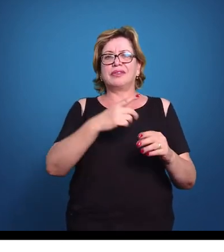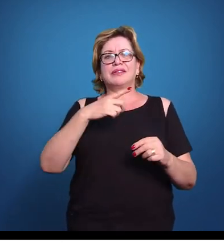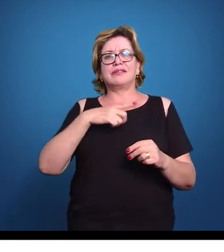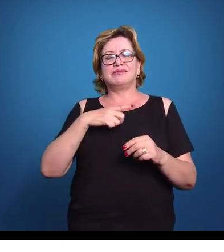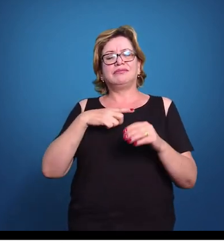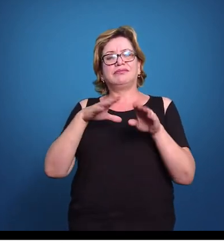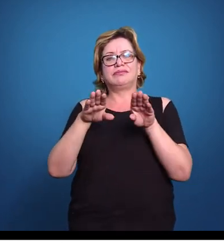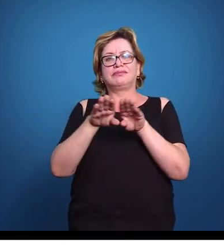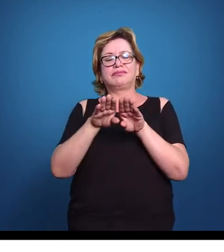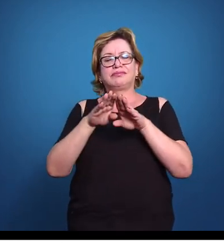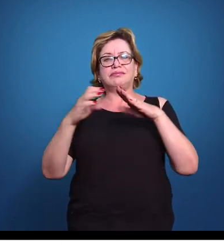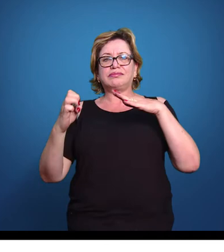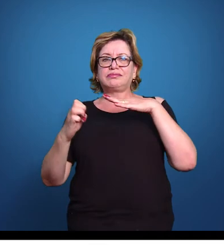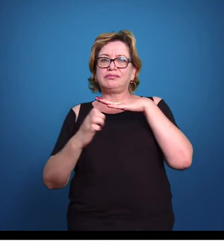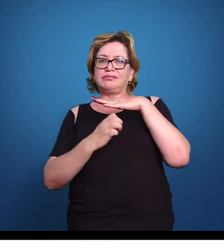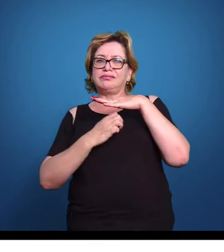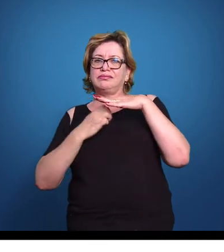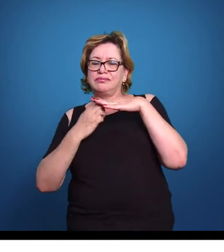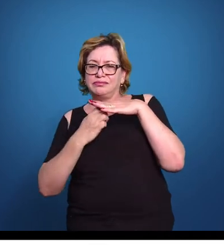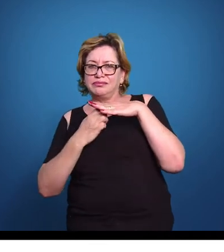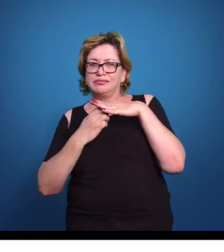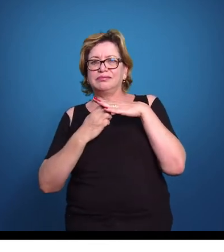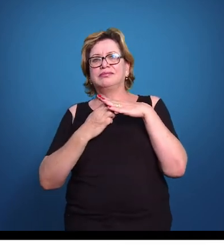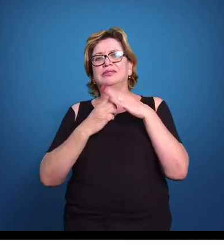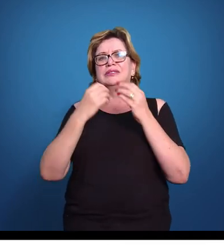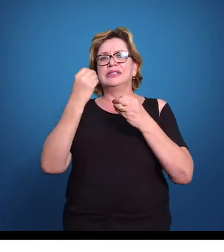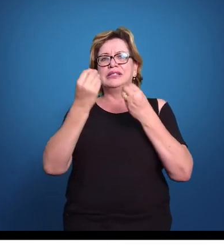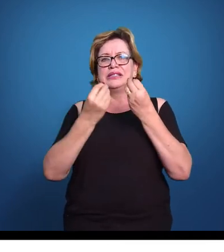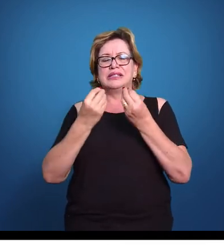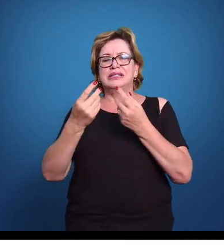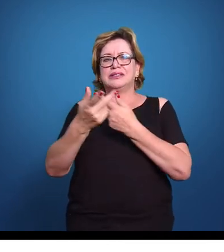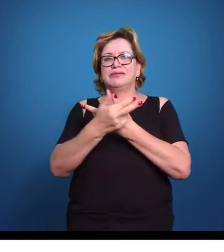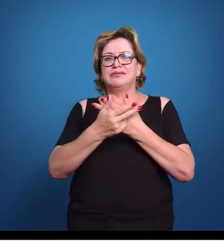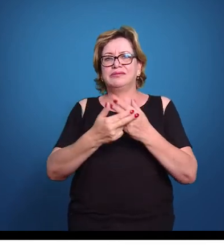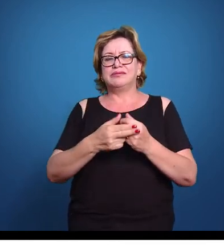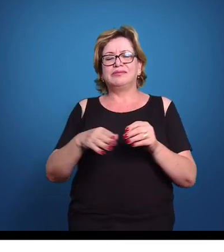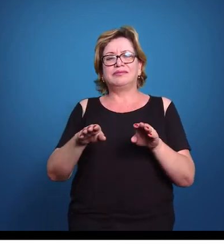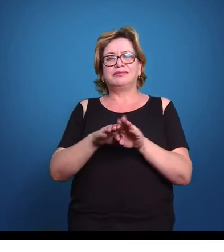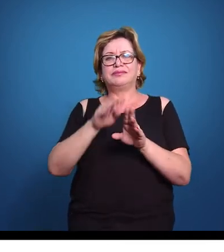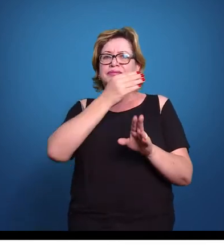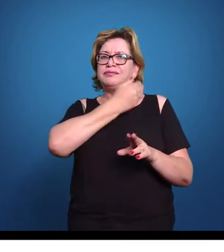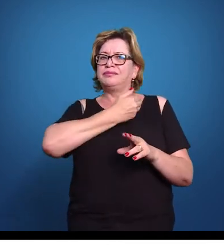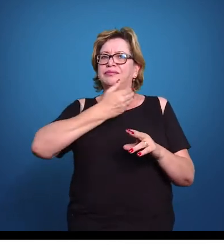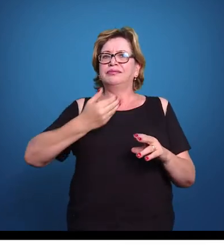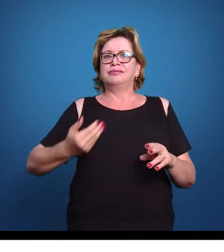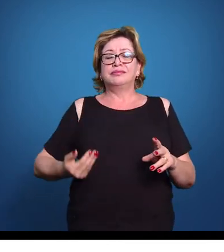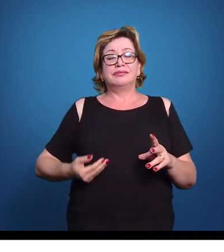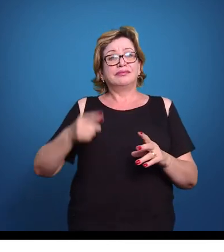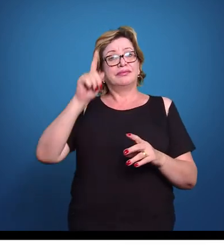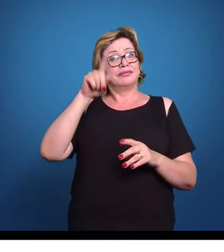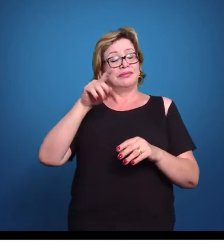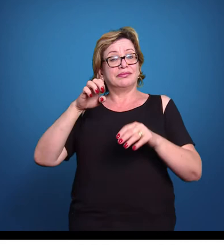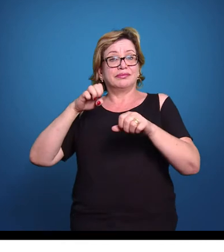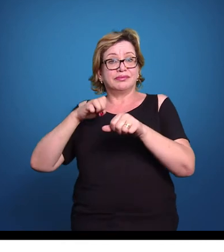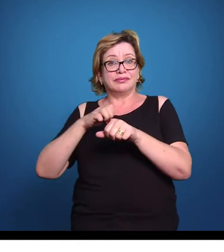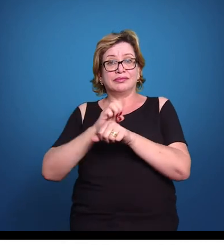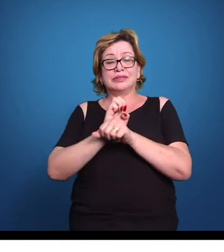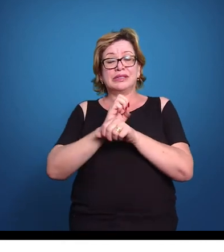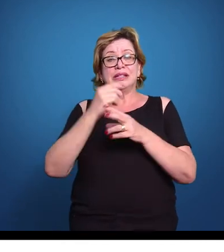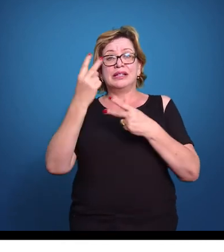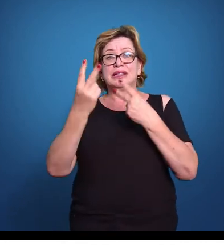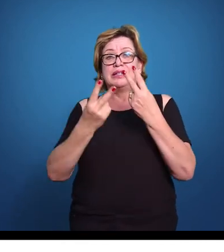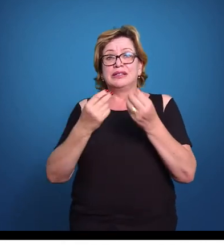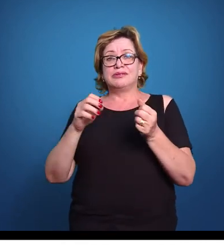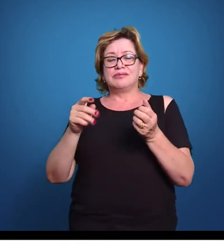também empresas, organizações, e aí entram os governos, que são empreendedores, que têm esse viés